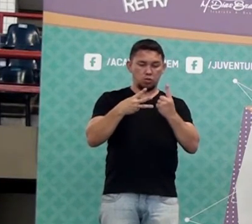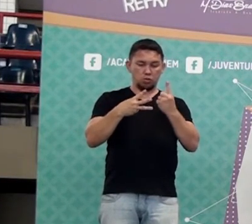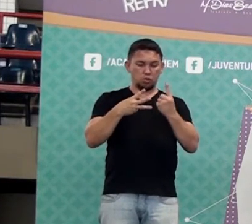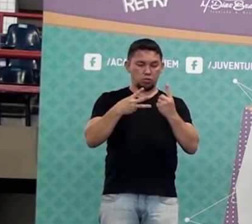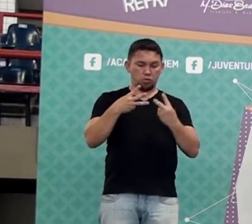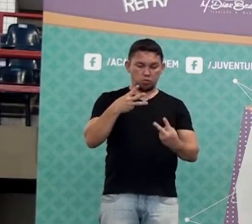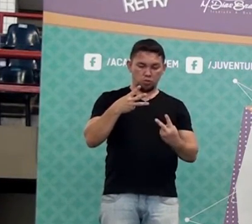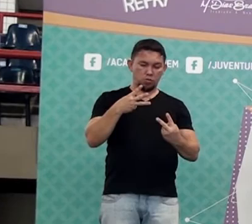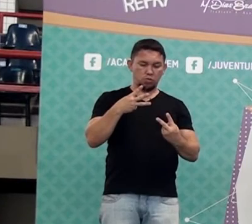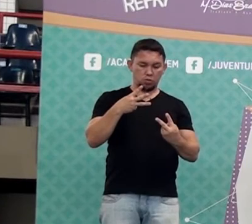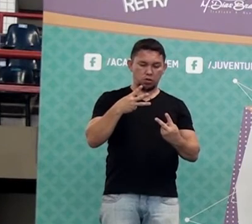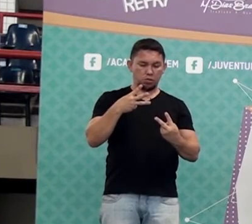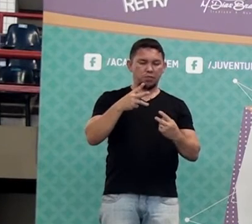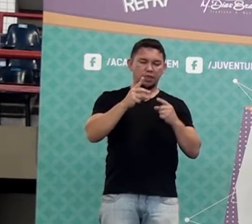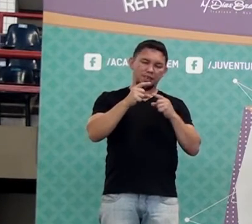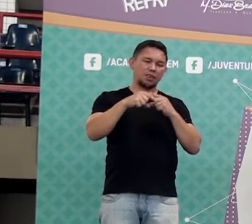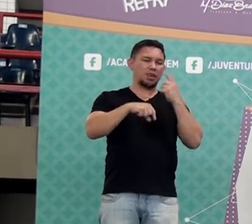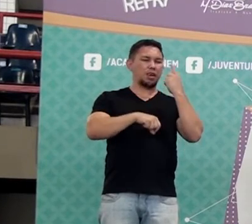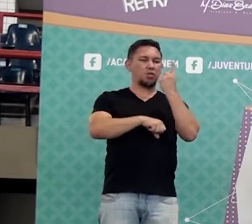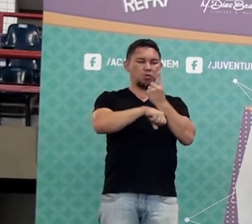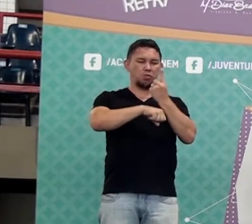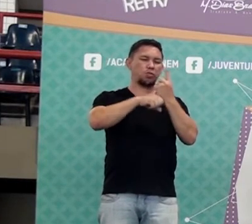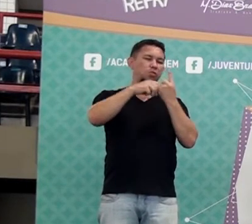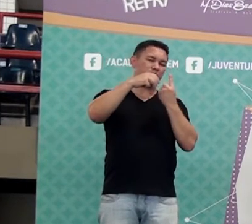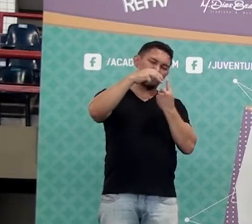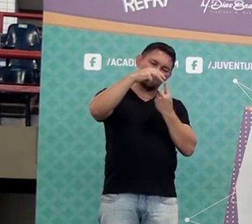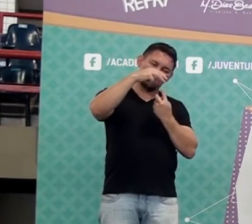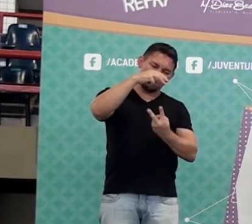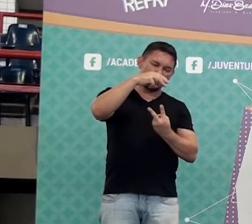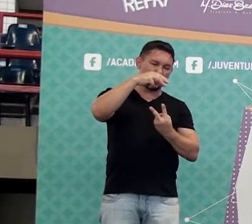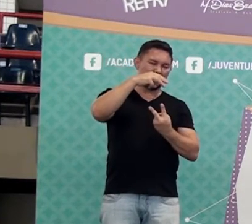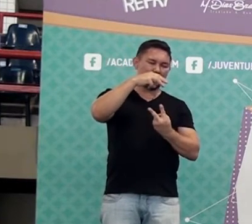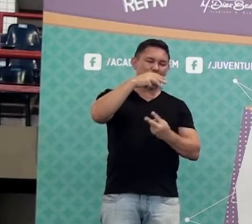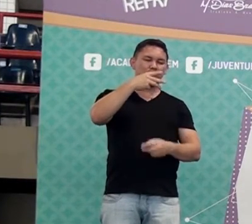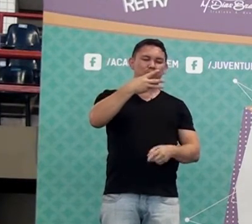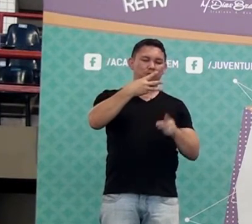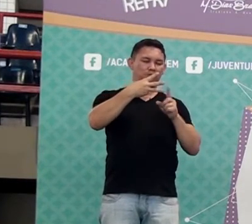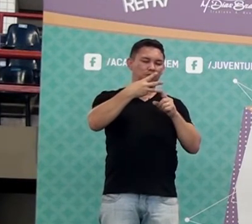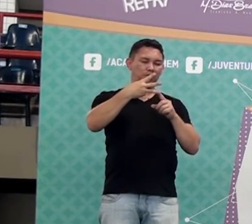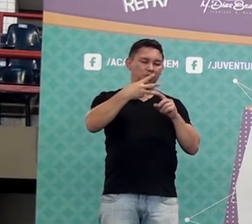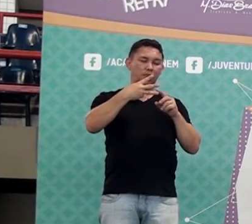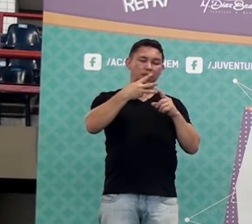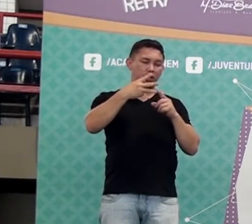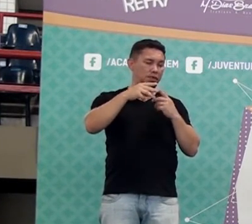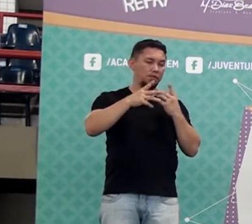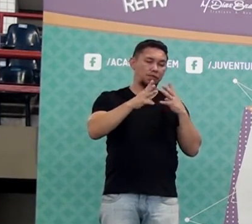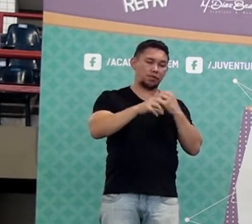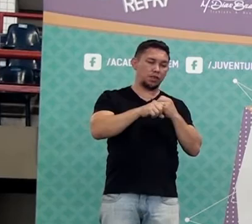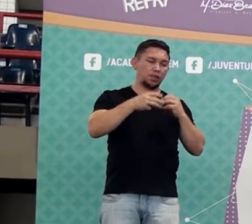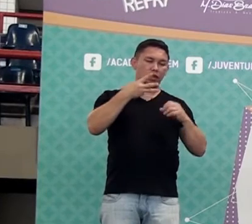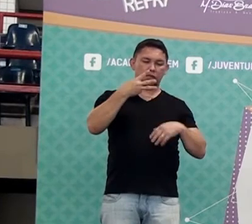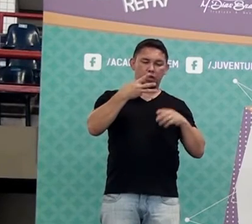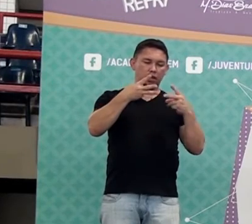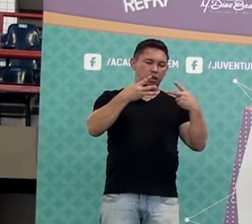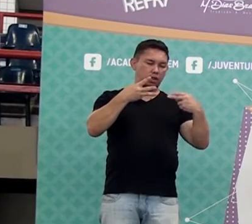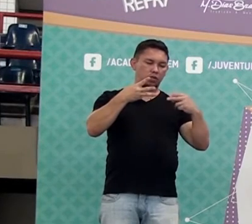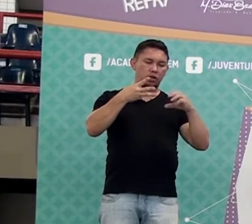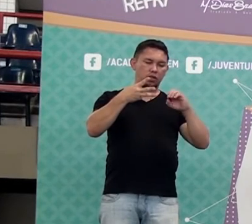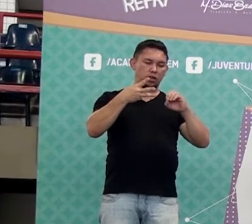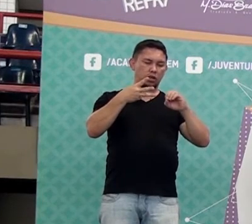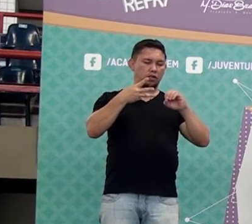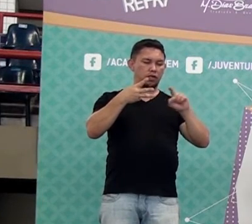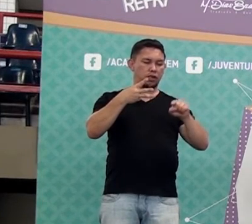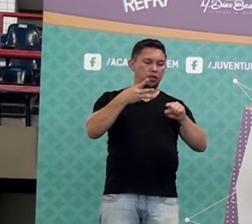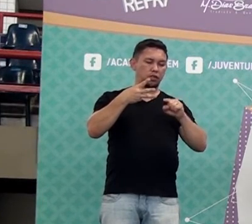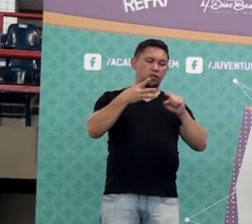ou 1 dividido por 2, se eu fizer a conta de divisão, vai dar 0,5. Então eu posso também dizer